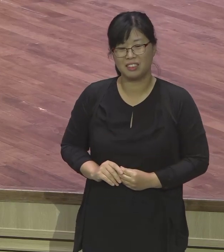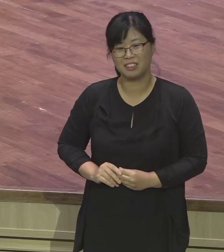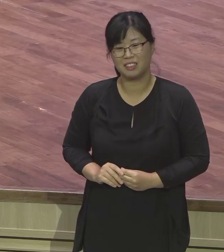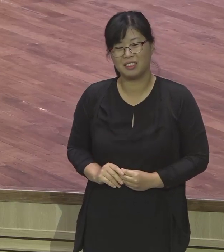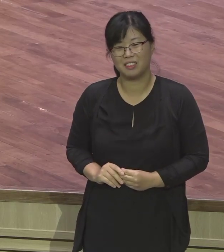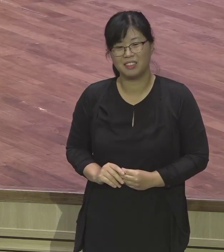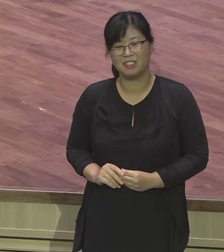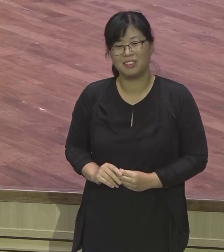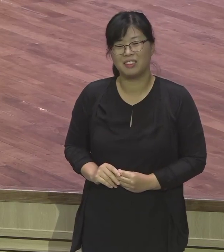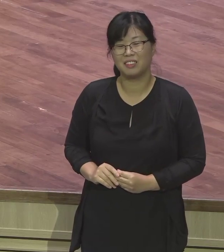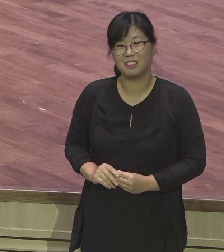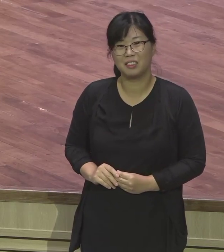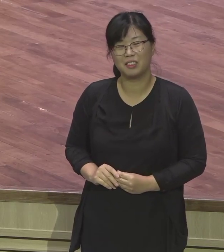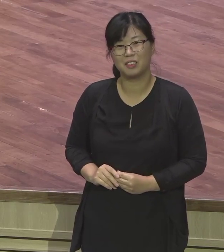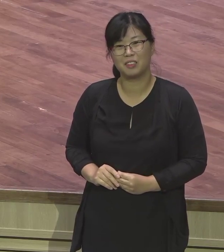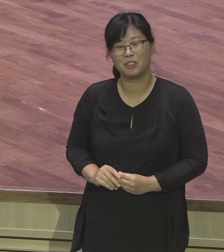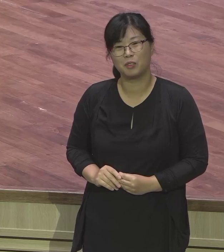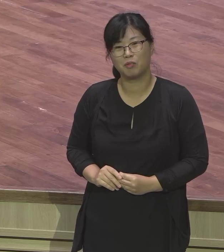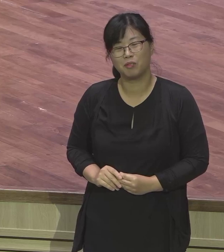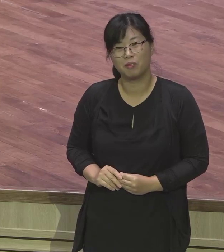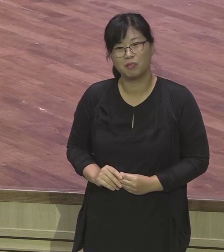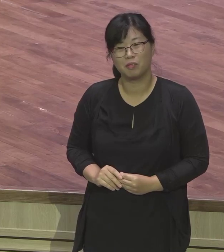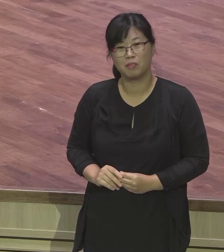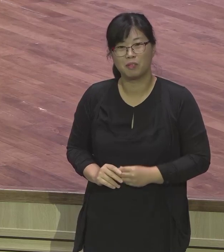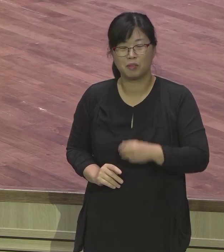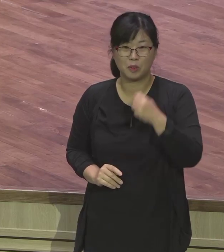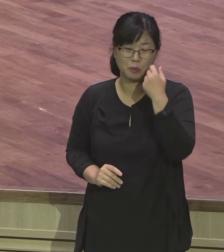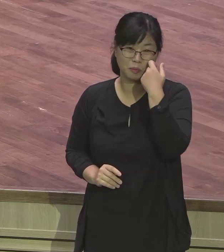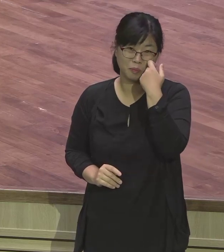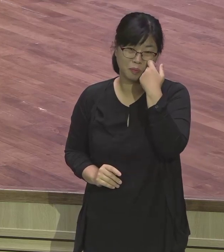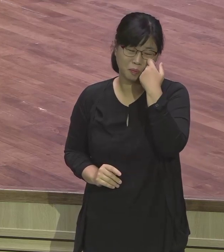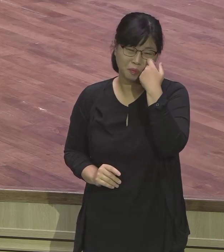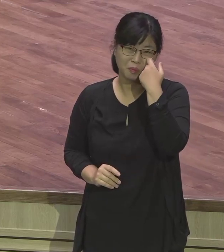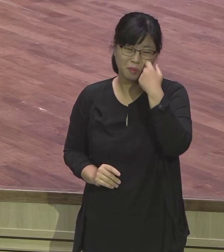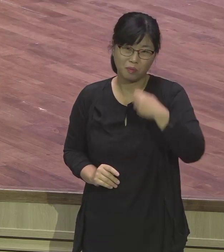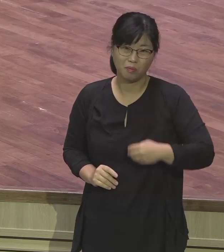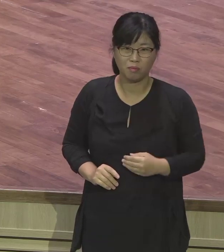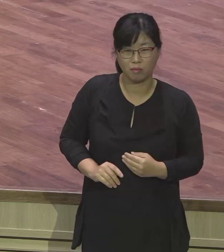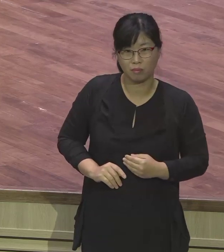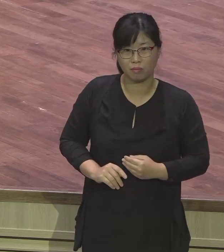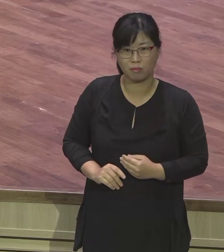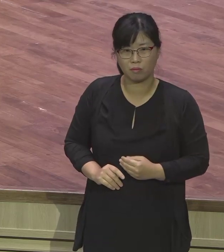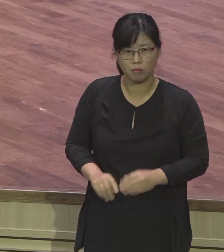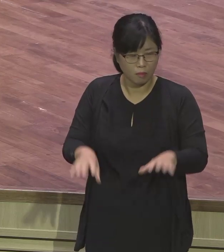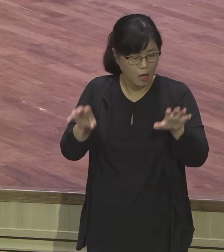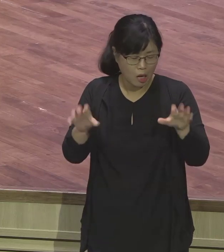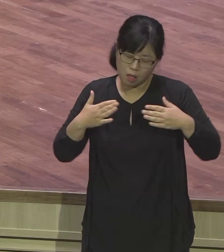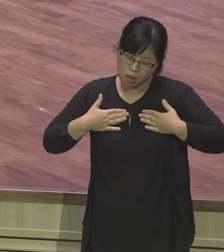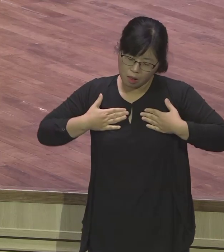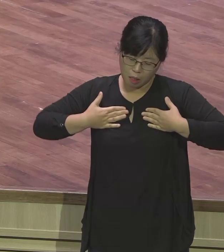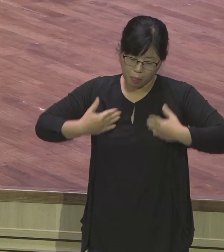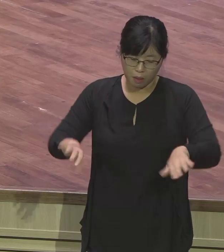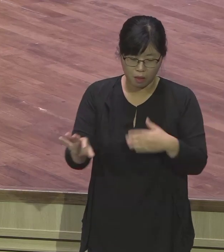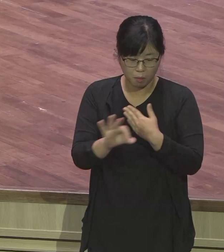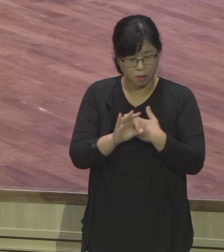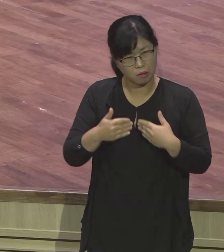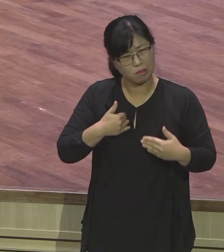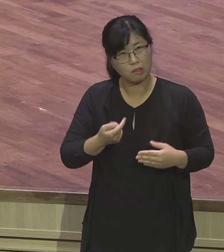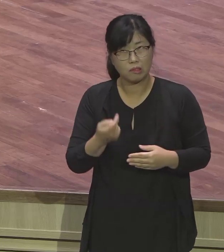조용하면 그냥 잡생각 들고, 저요, 저. 그러니까 언제나 찬양도, 뭐든지 간에 강력하게,